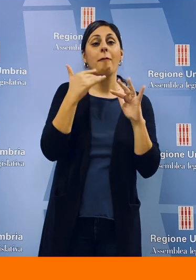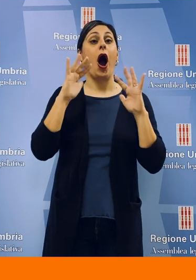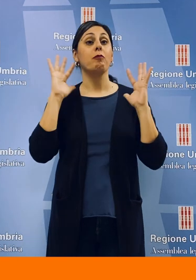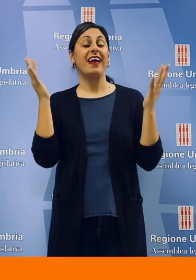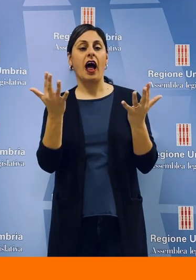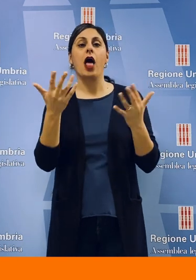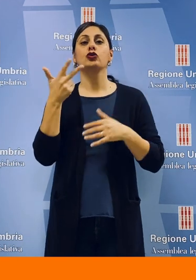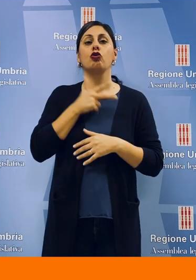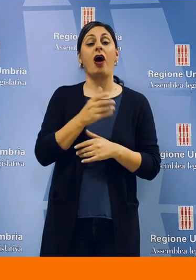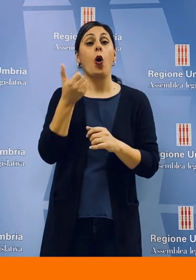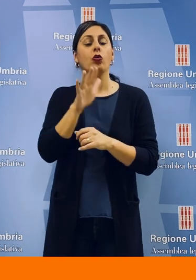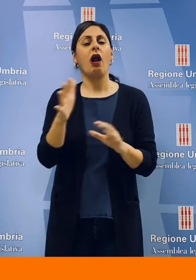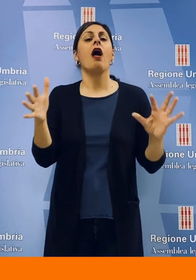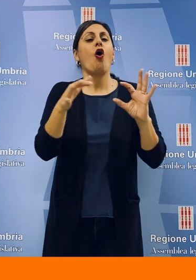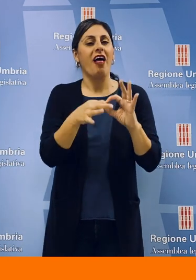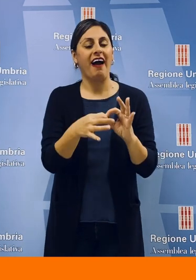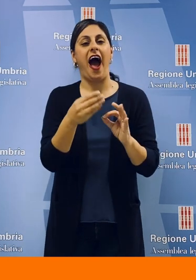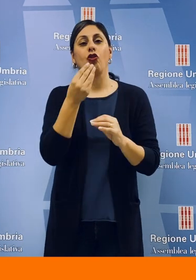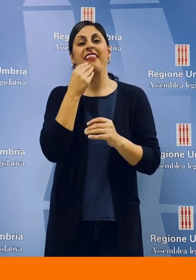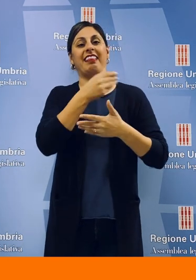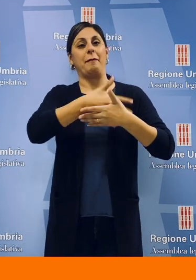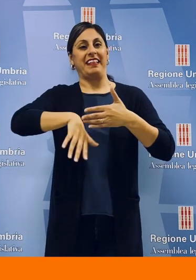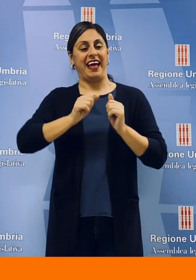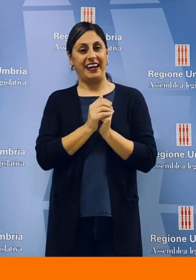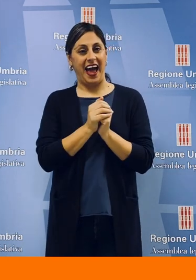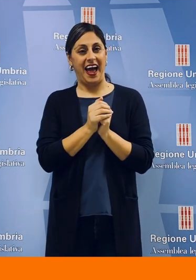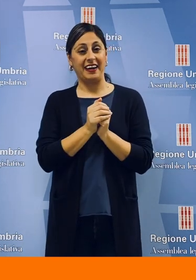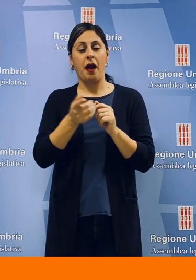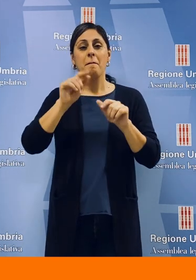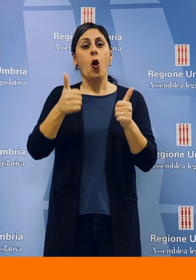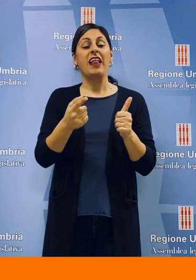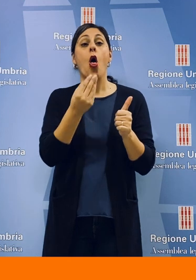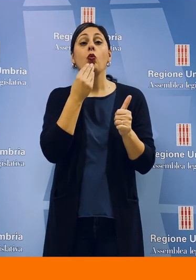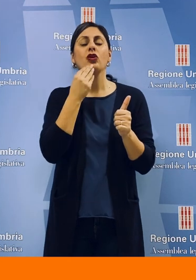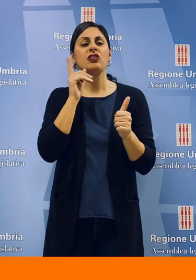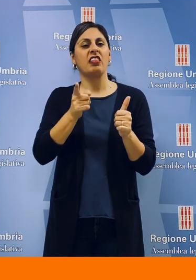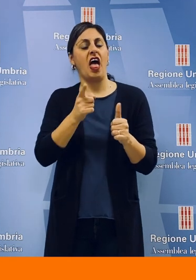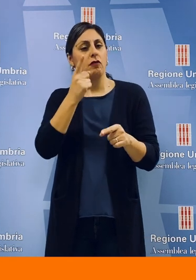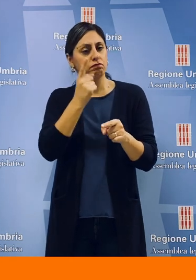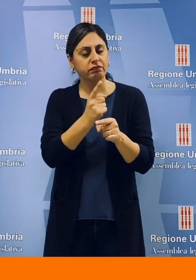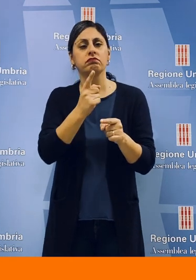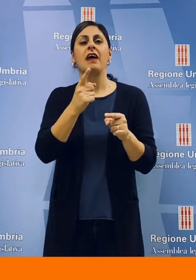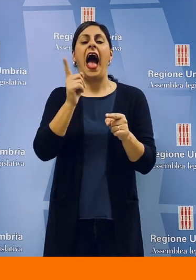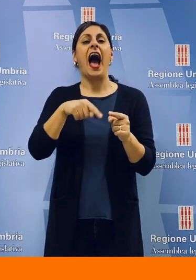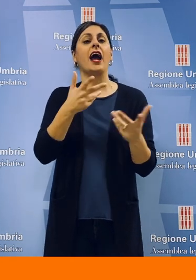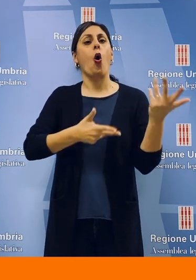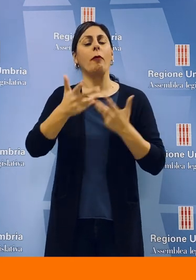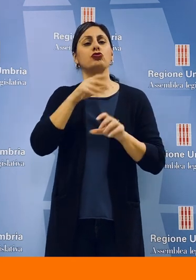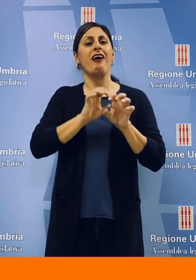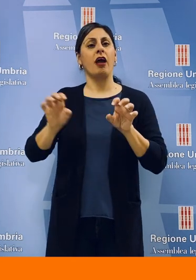ambientali, sociali e culturali legati alla dieta mediterranea, il consolidamento del modello nutrizionale anche con collaborazioni